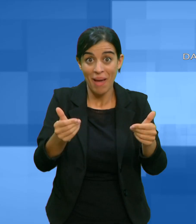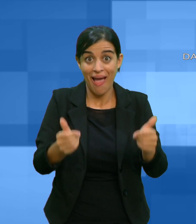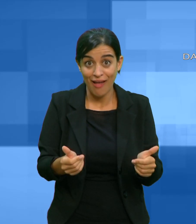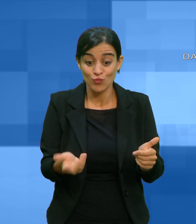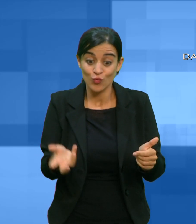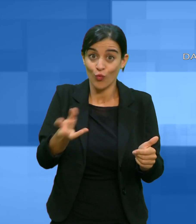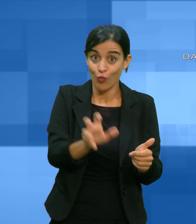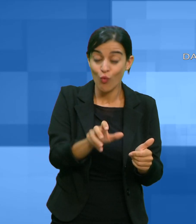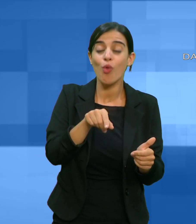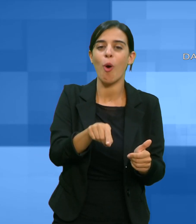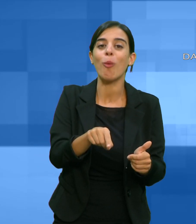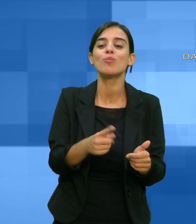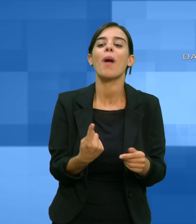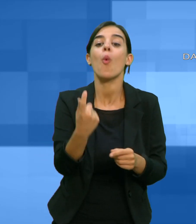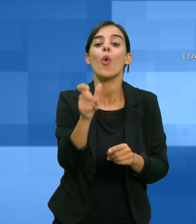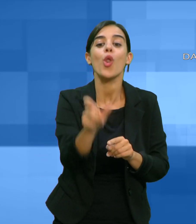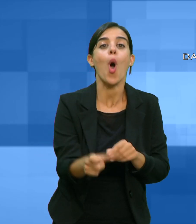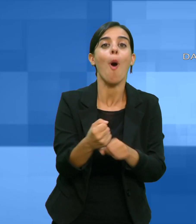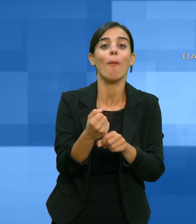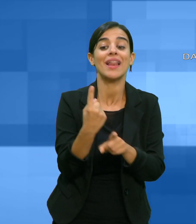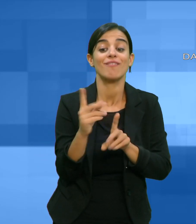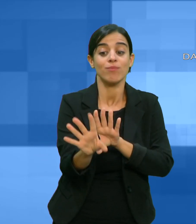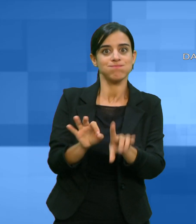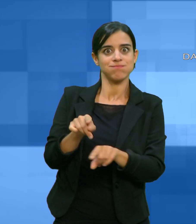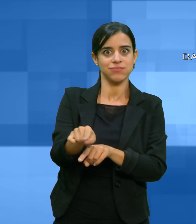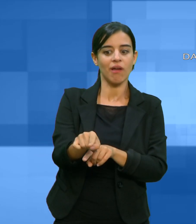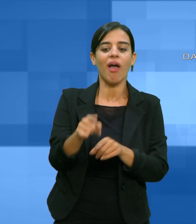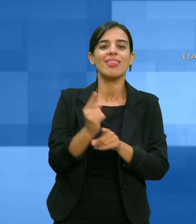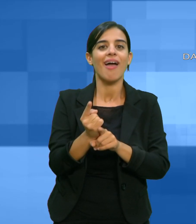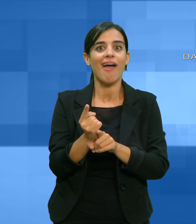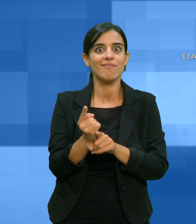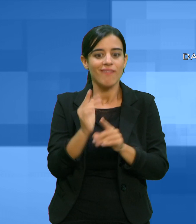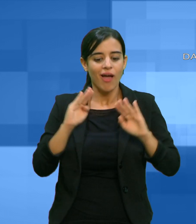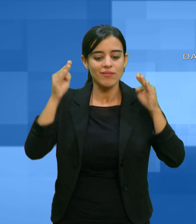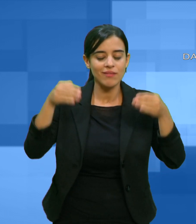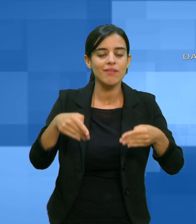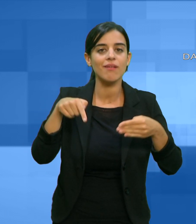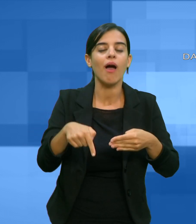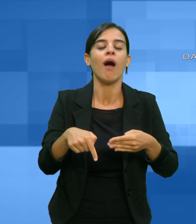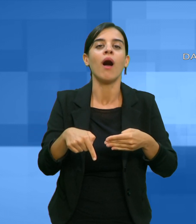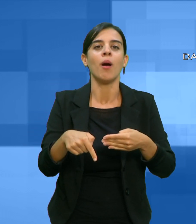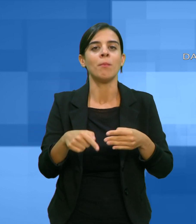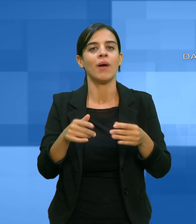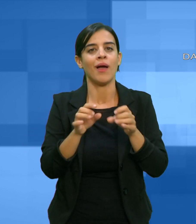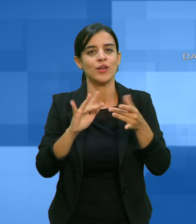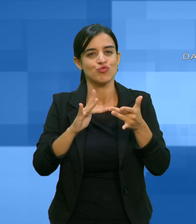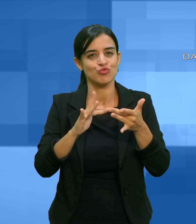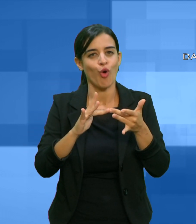e campagne social sui temi del benessere animale e della lotta al randagismo